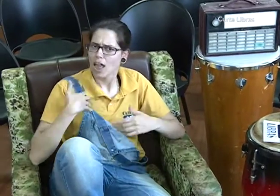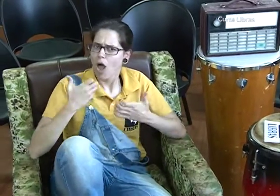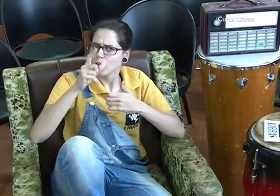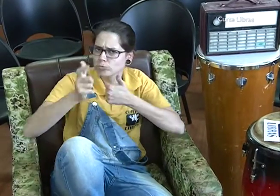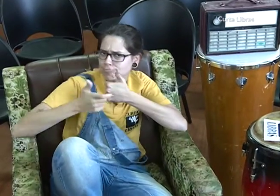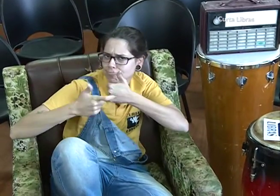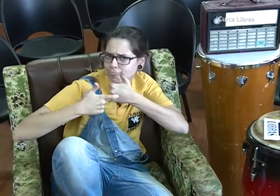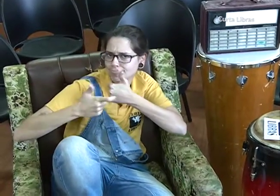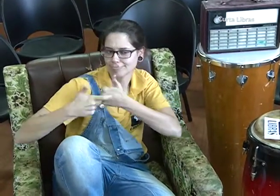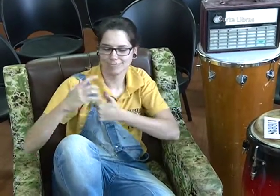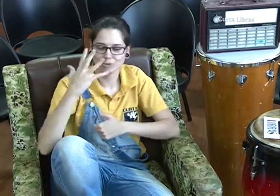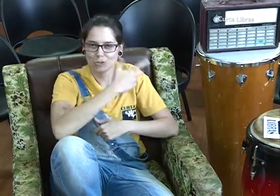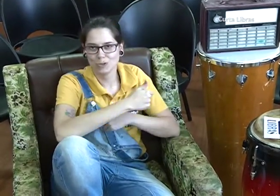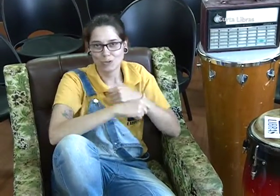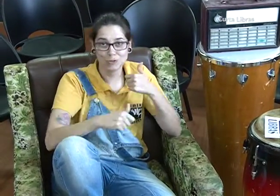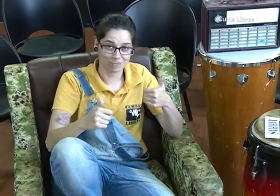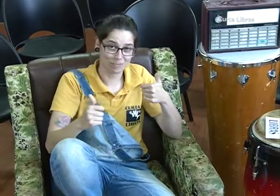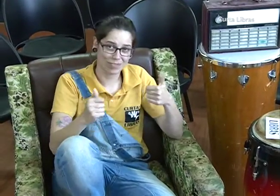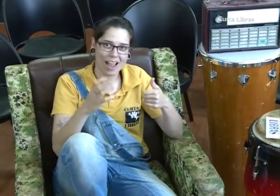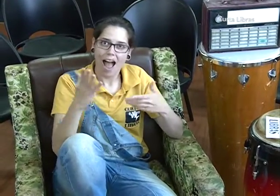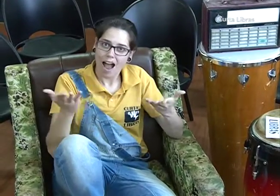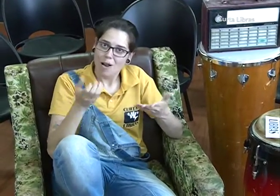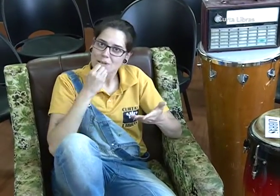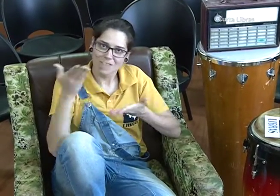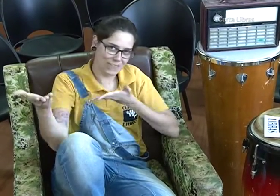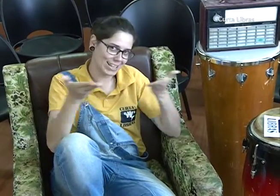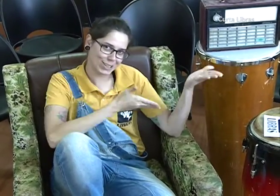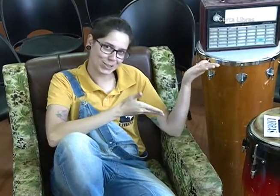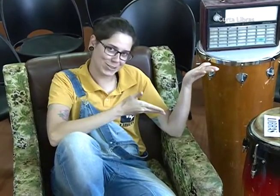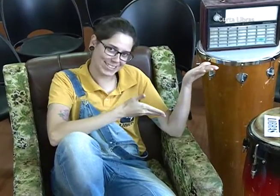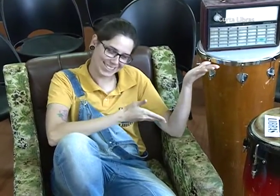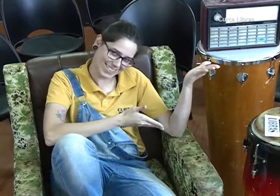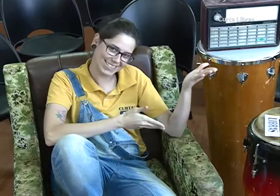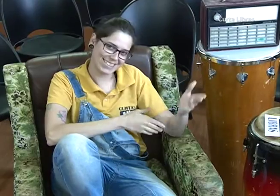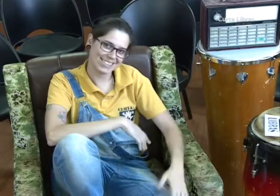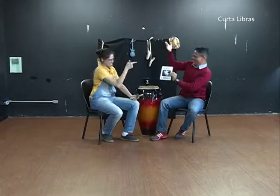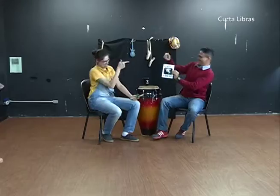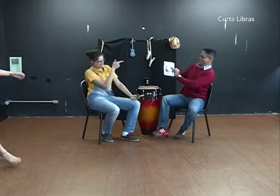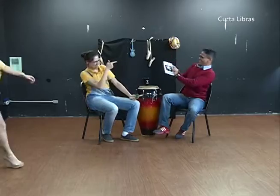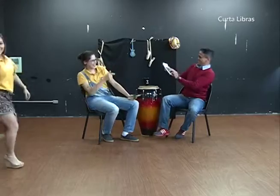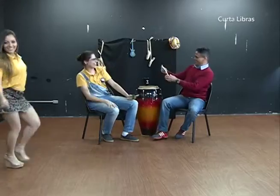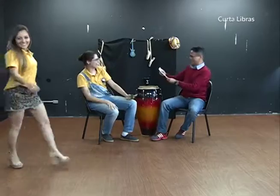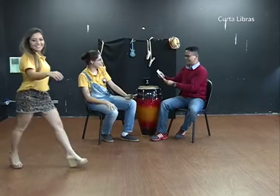canal, porque vai ser tudo muito lindo. Bem-vindos! E aí